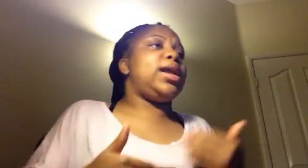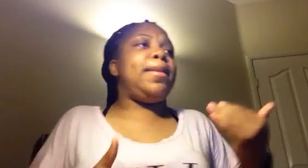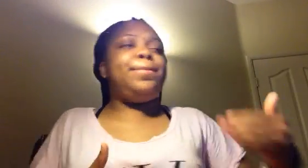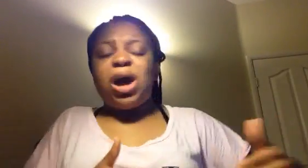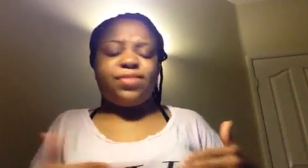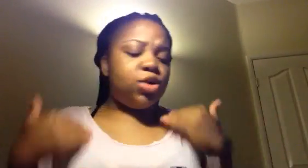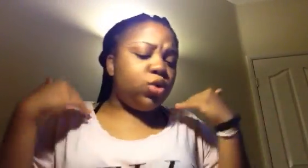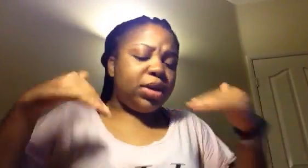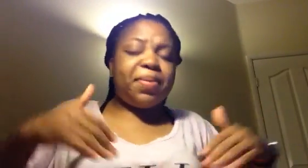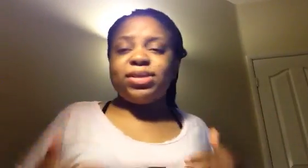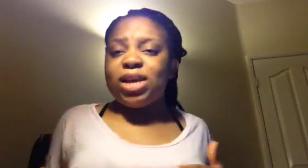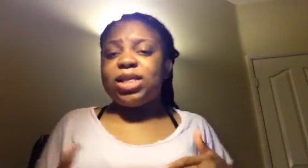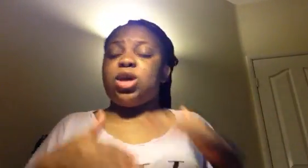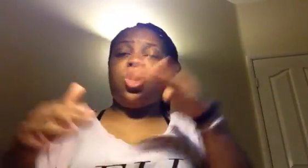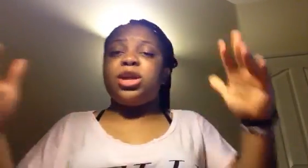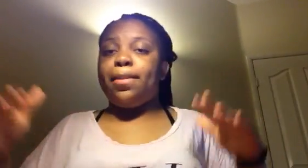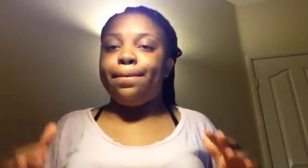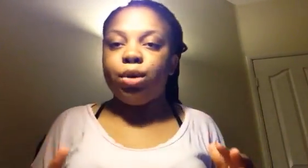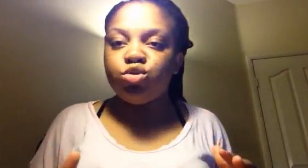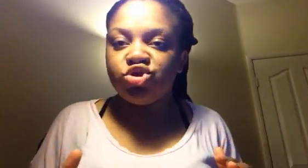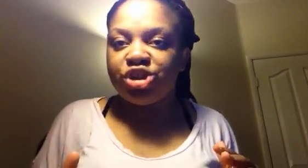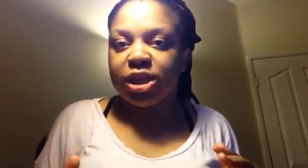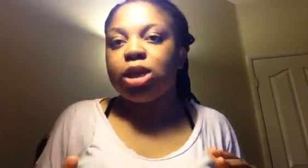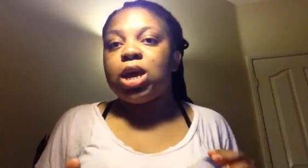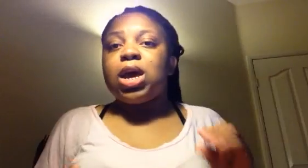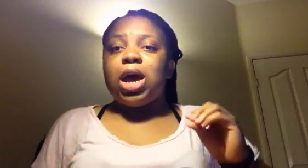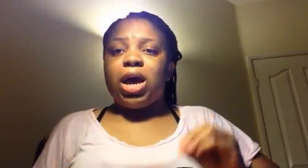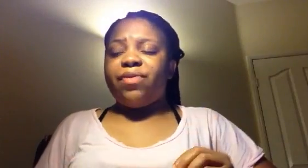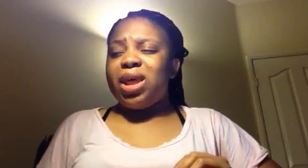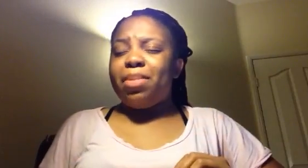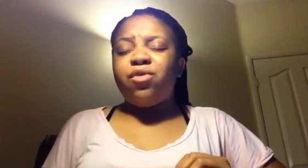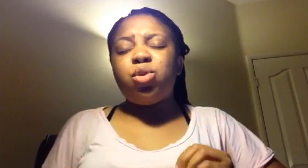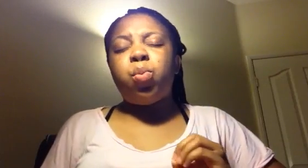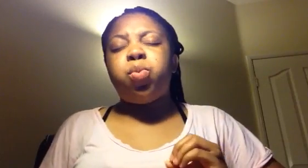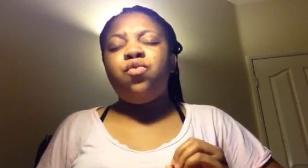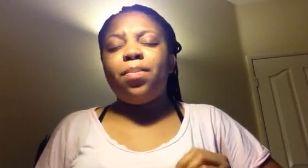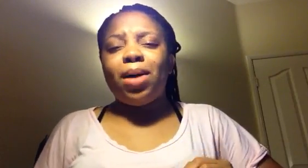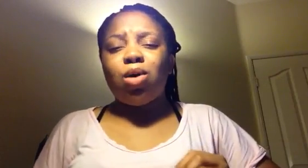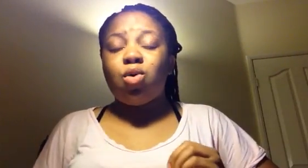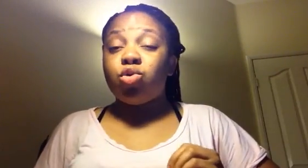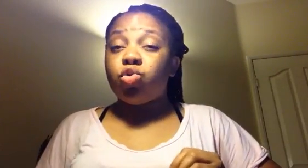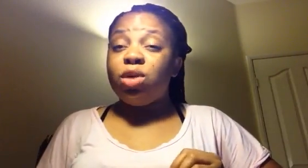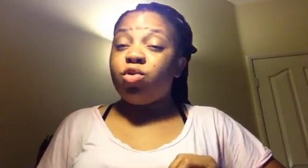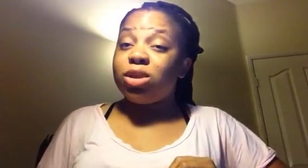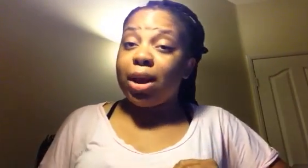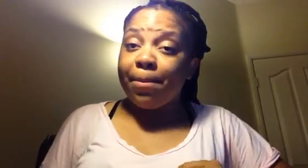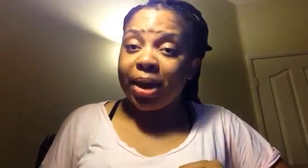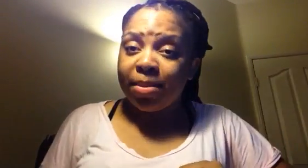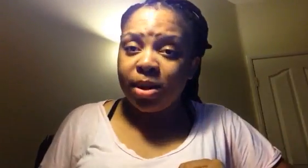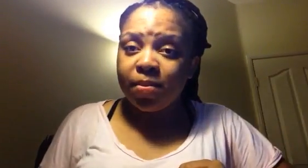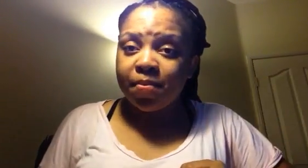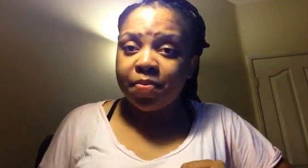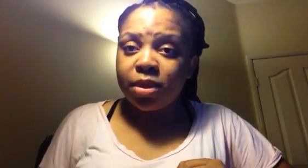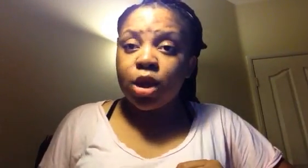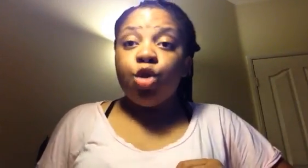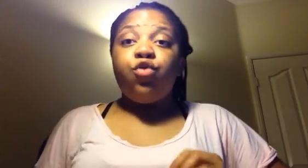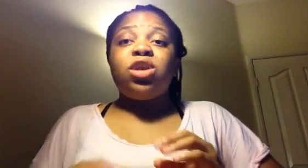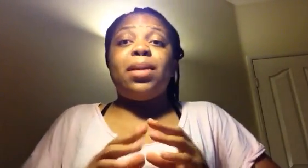là-bas? Vous allez nous représenter. All that bullshit. Arrivez là-bas, vous ne pouvez pas contrôler vos tempéraments. Vous n'avez